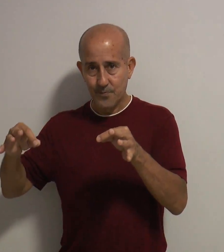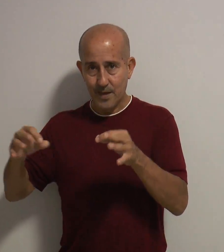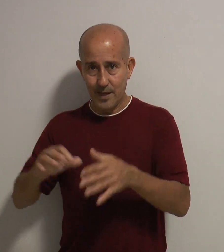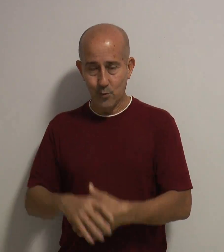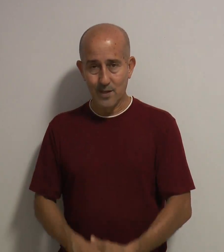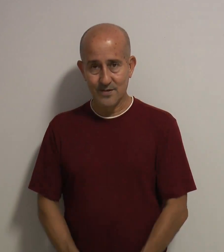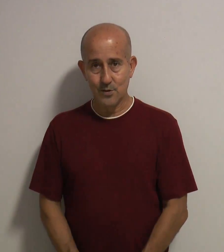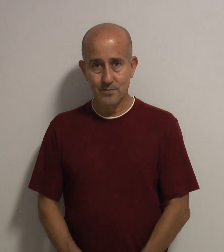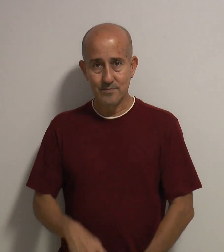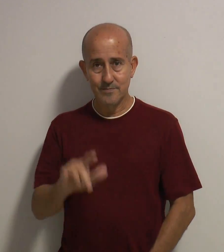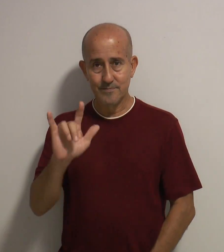Ecuación.